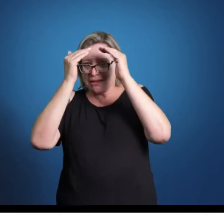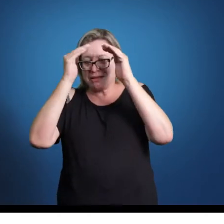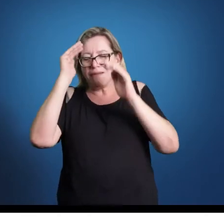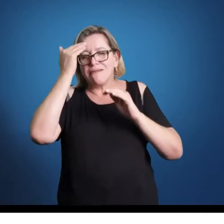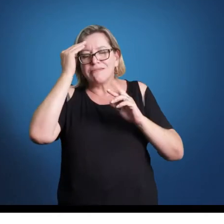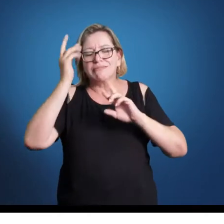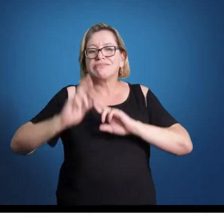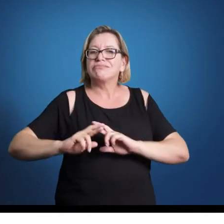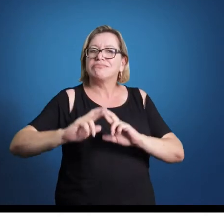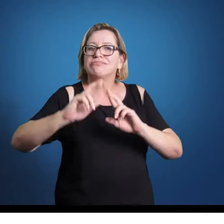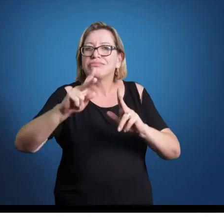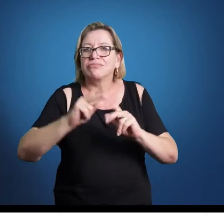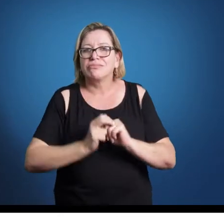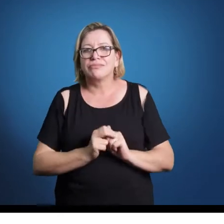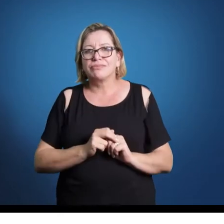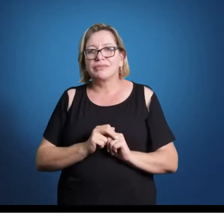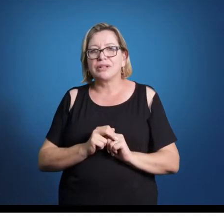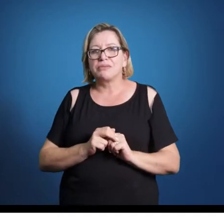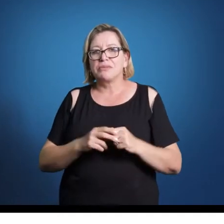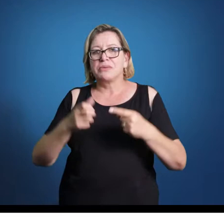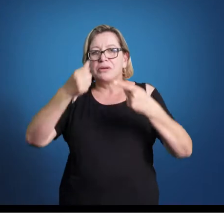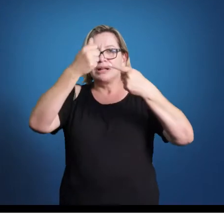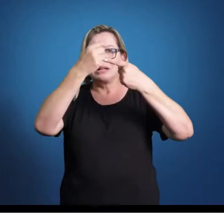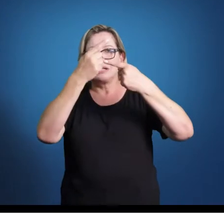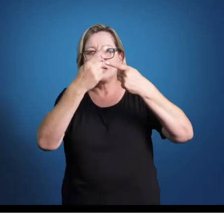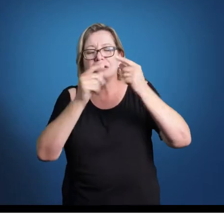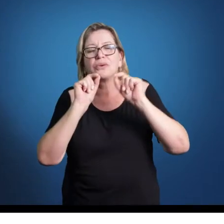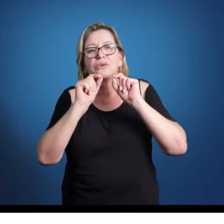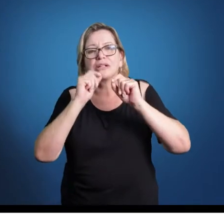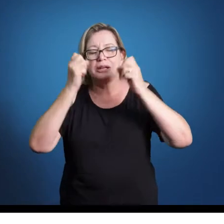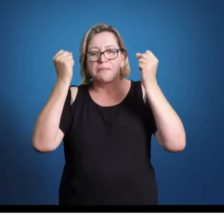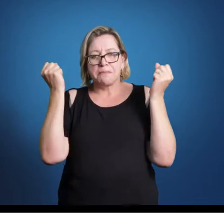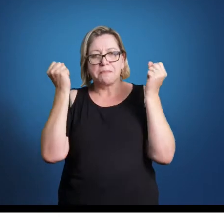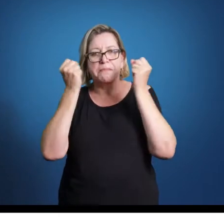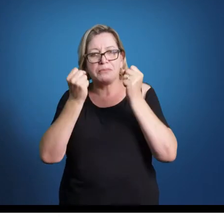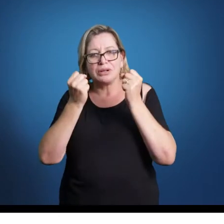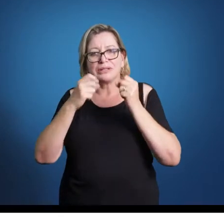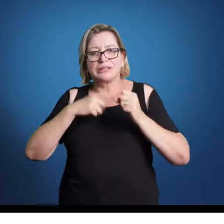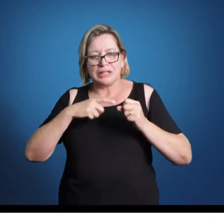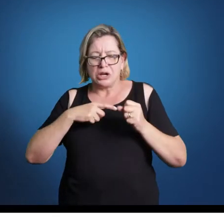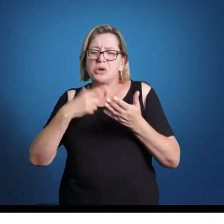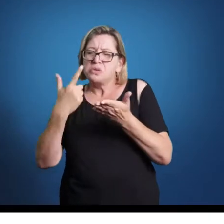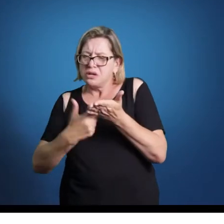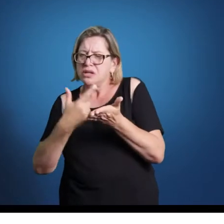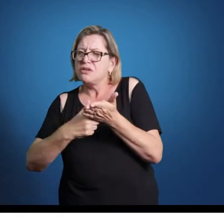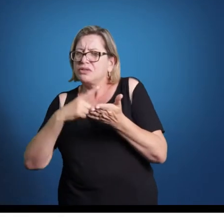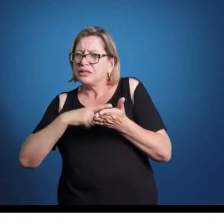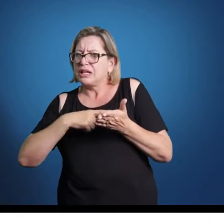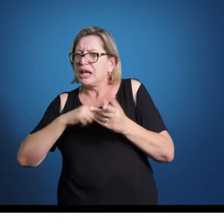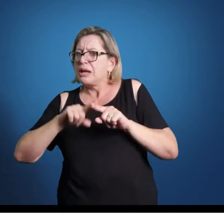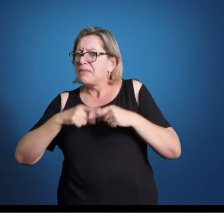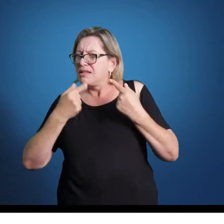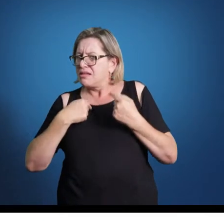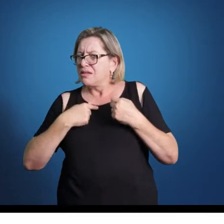Em relação às características do classismo, o a gente pode falar? Tem no e-book de vocês, mas eu vou comentar aqui para ajudar na explicação.